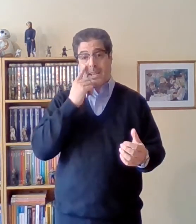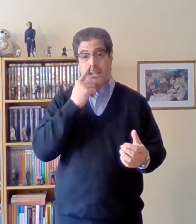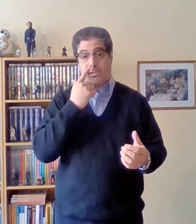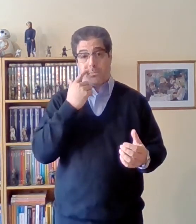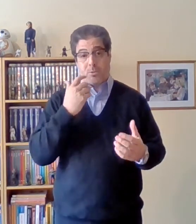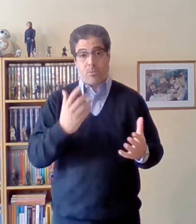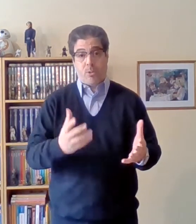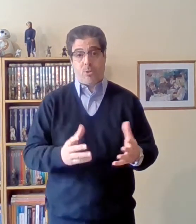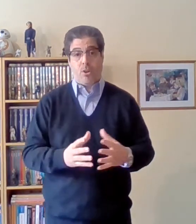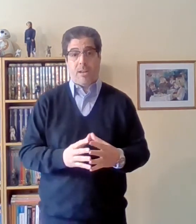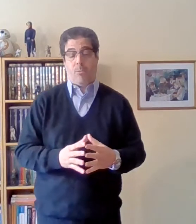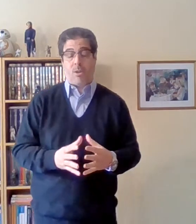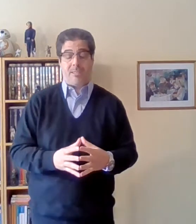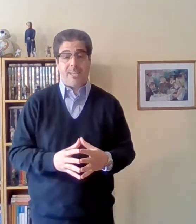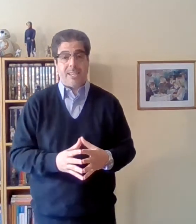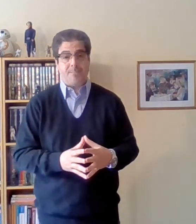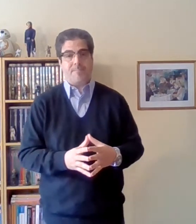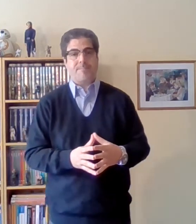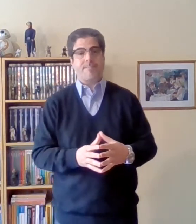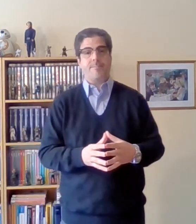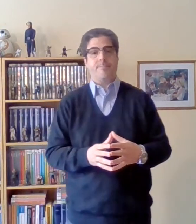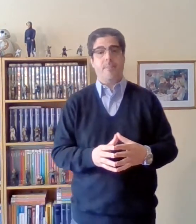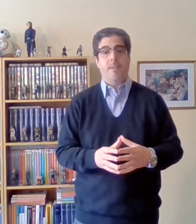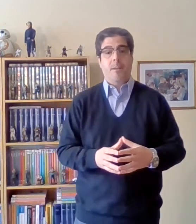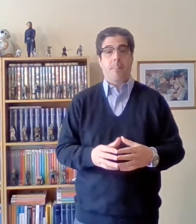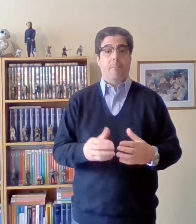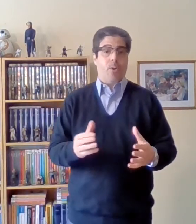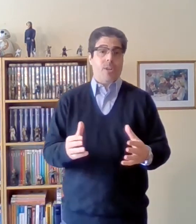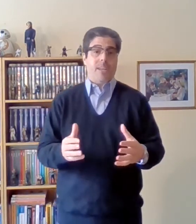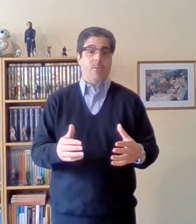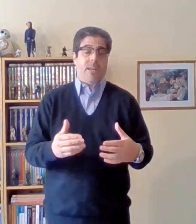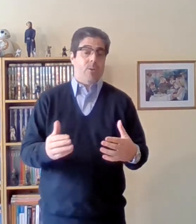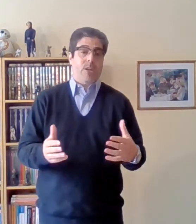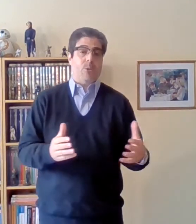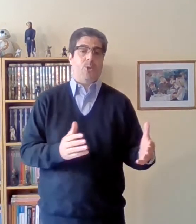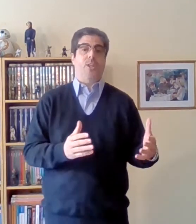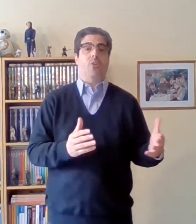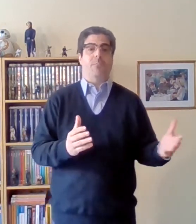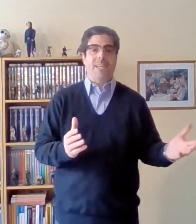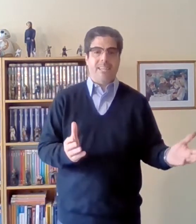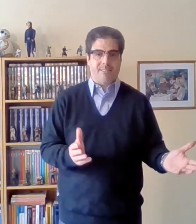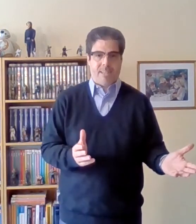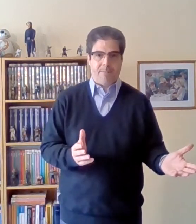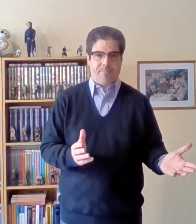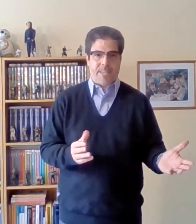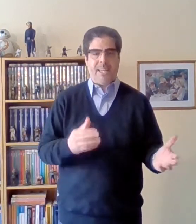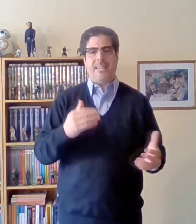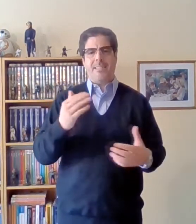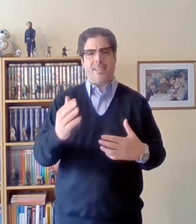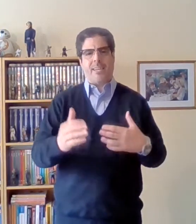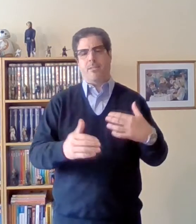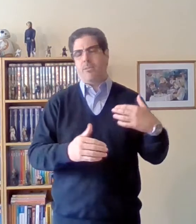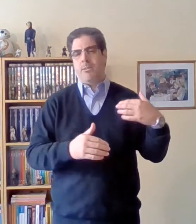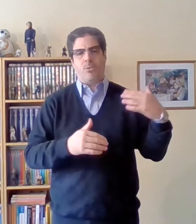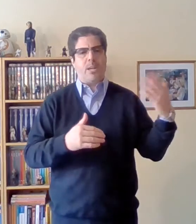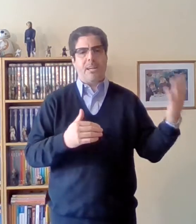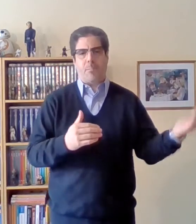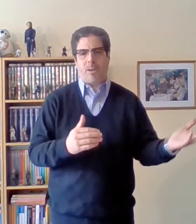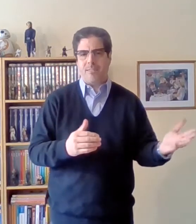caso, por supuesto, la burguesía, porque es una cuestión de conveniencia, y él dice que en otras épocas